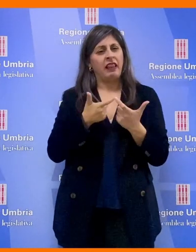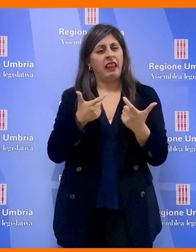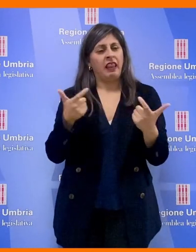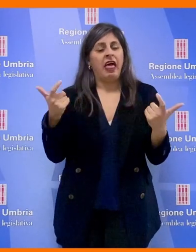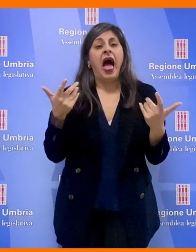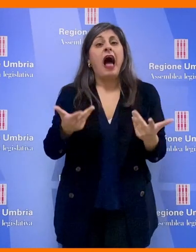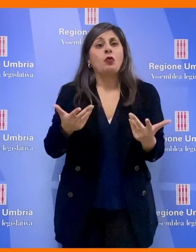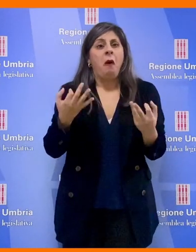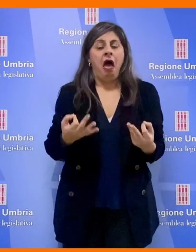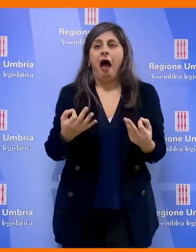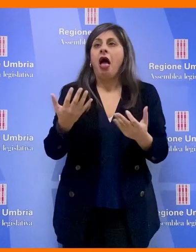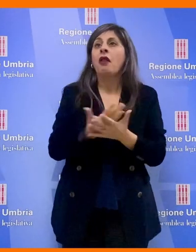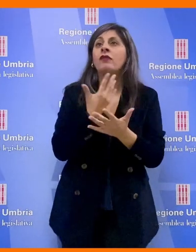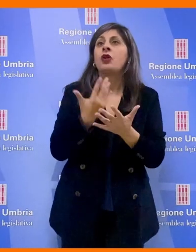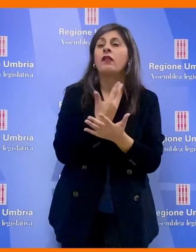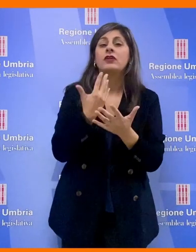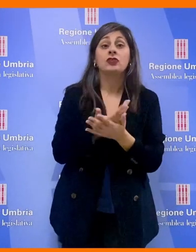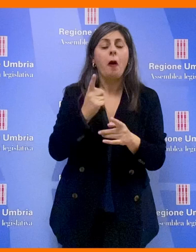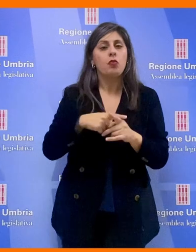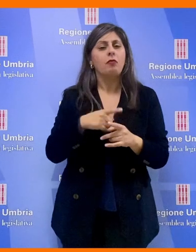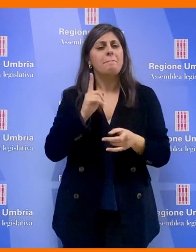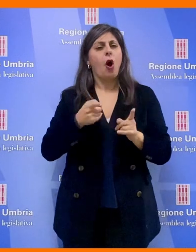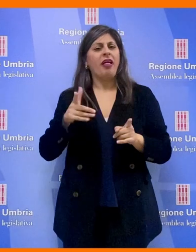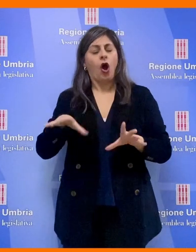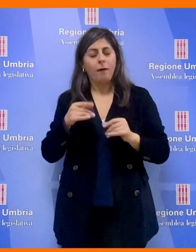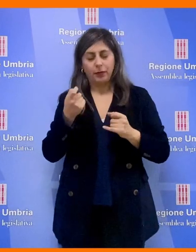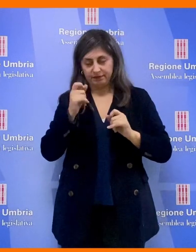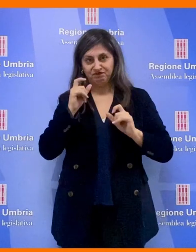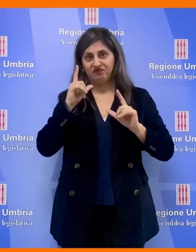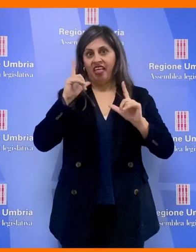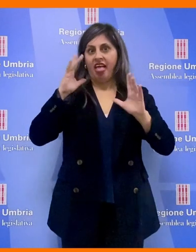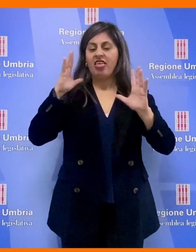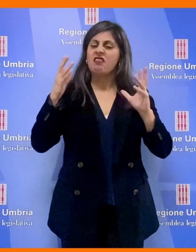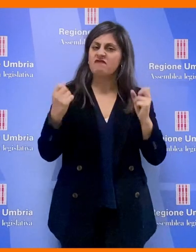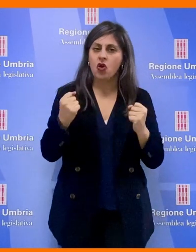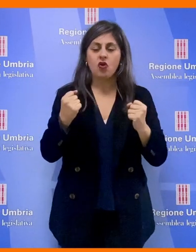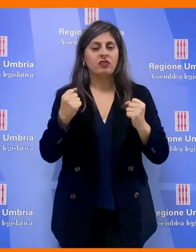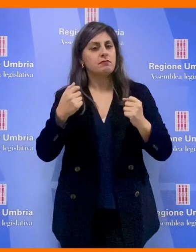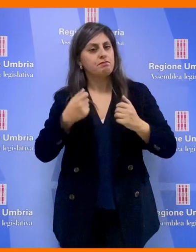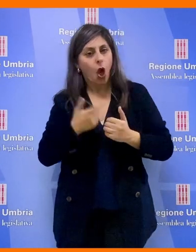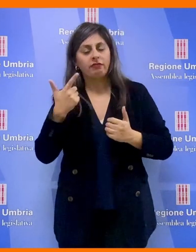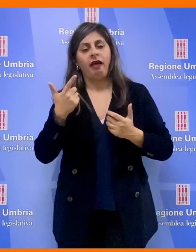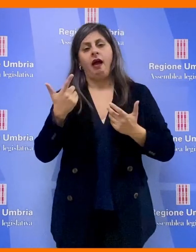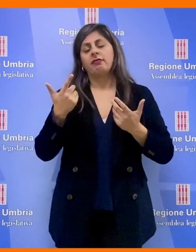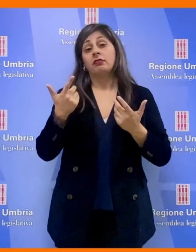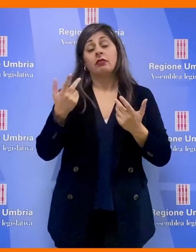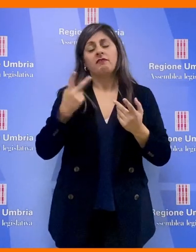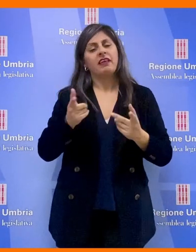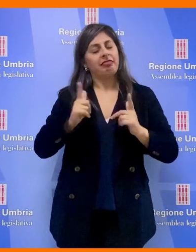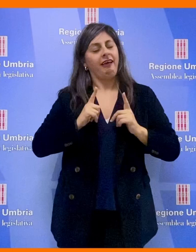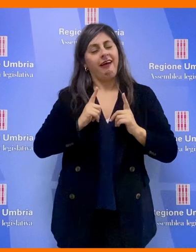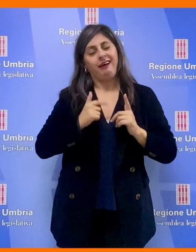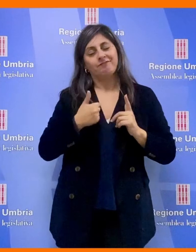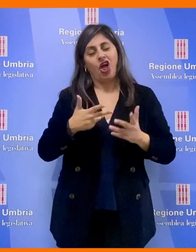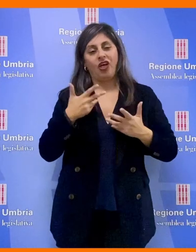e anche l'interesse della politica, mi pare, si sia risvegliato in una maniera forte e importante, cosa che mi fa estremamente